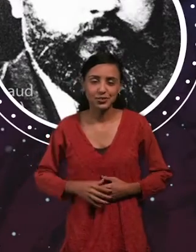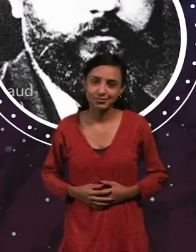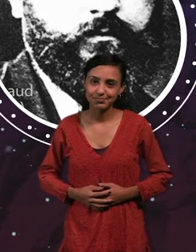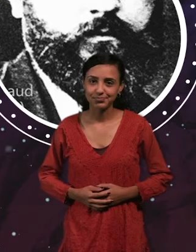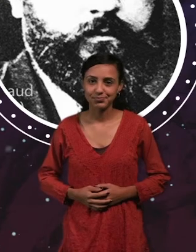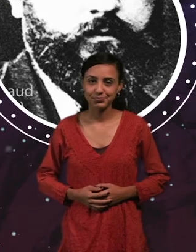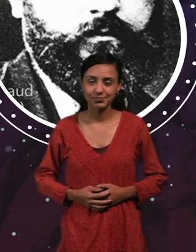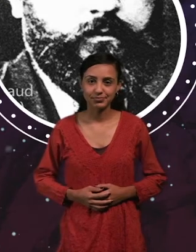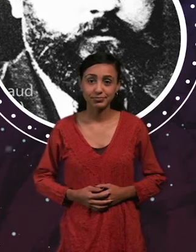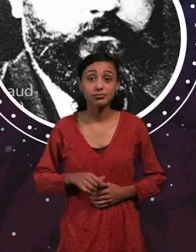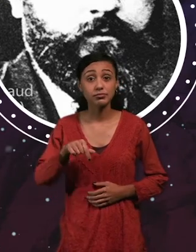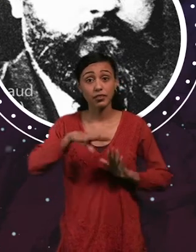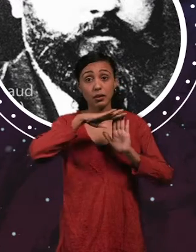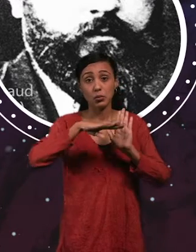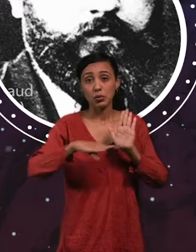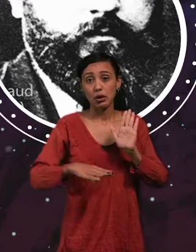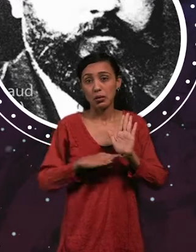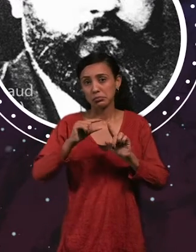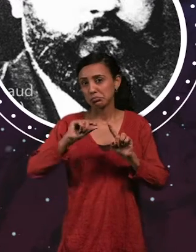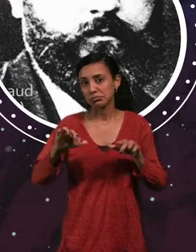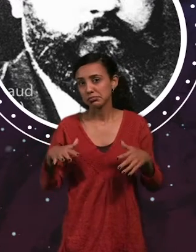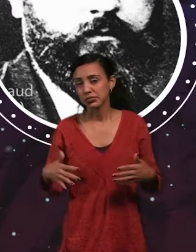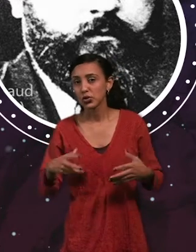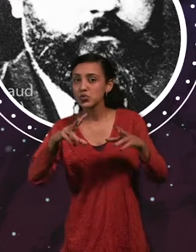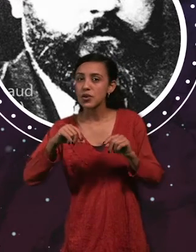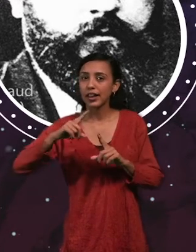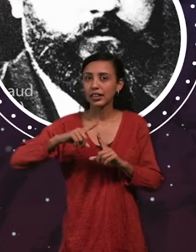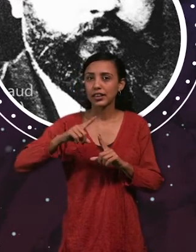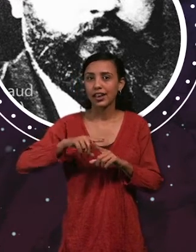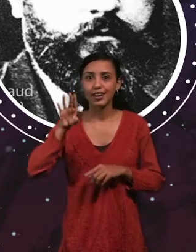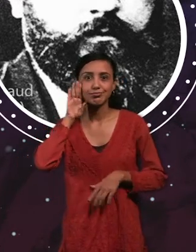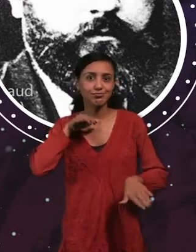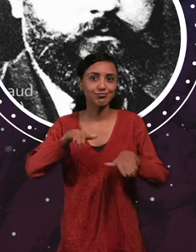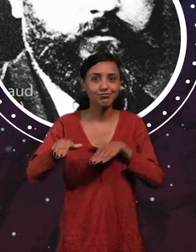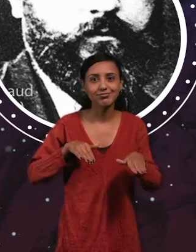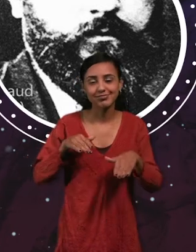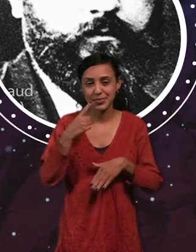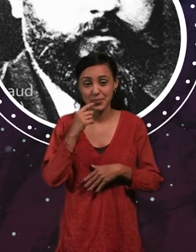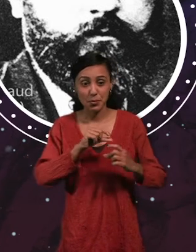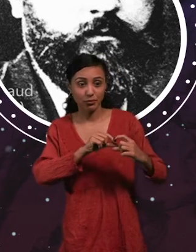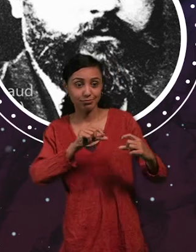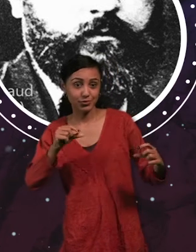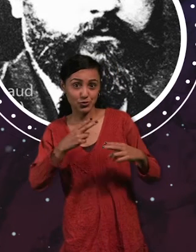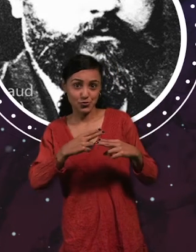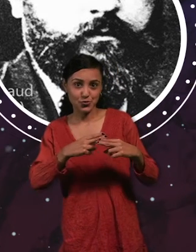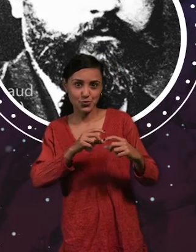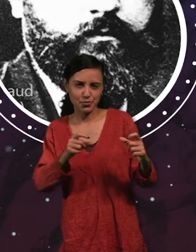En este programa conocerás una nueva técnica de animación, la rotoscopia. Aprenderás algunos tips para